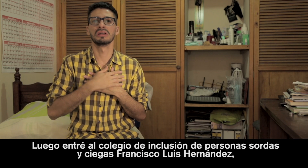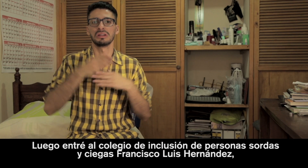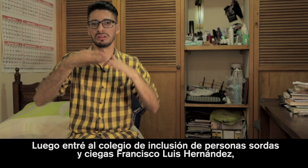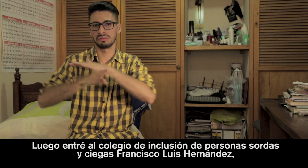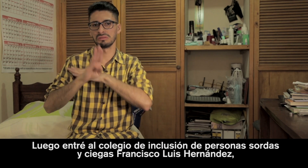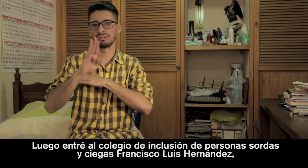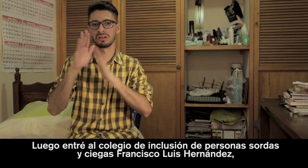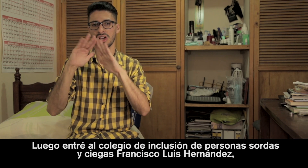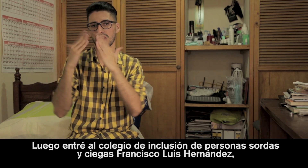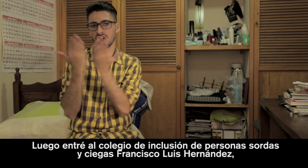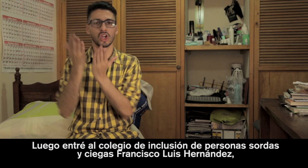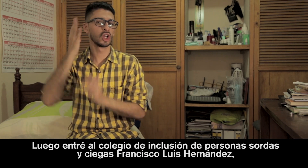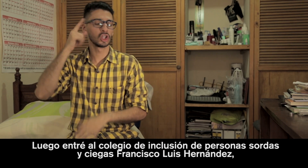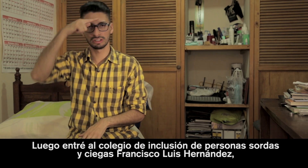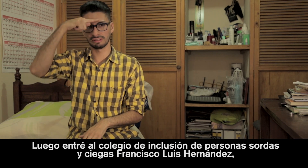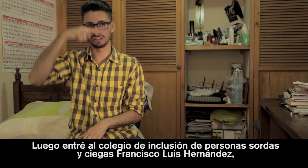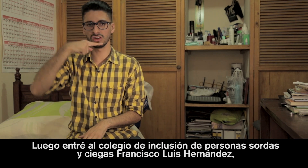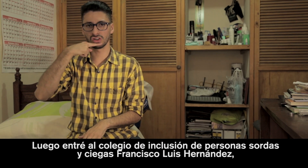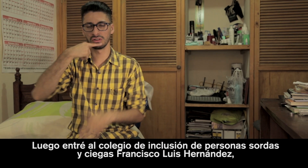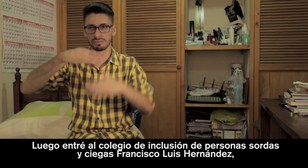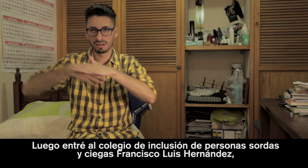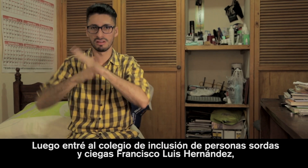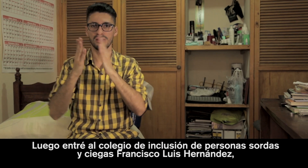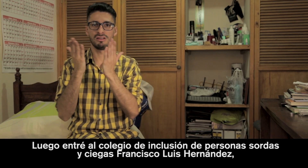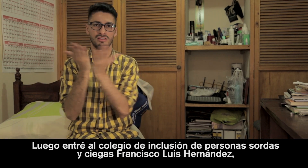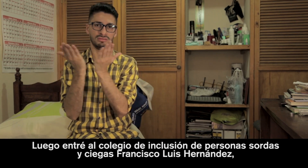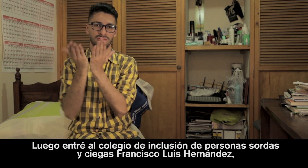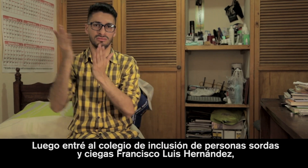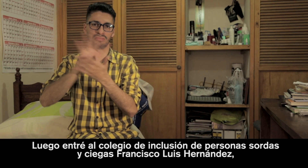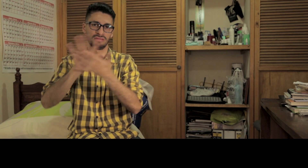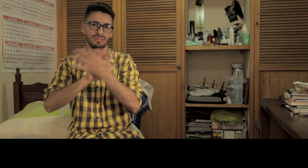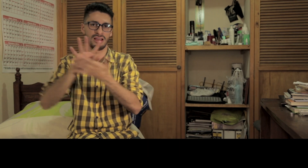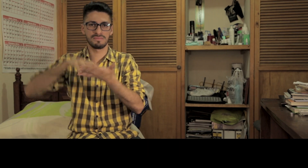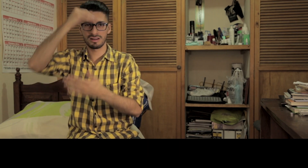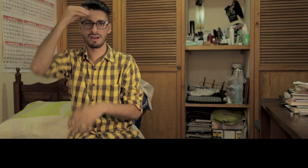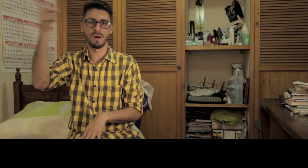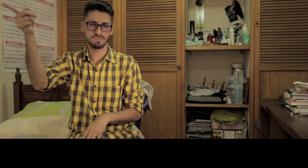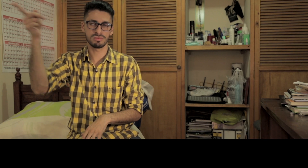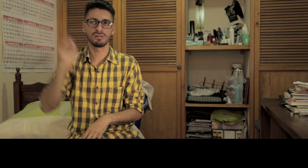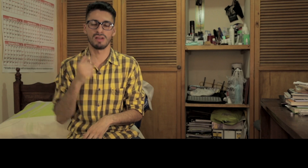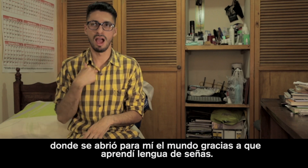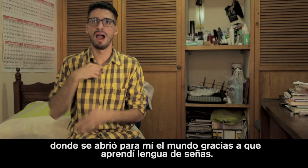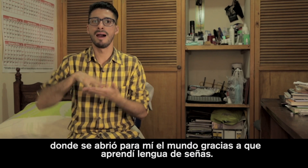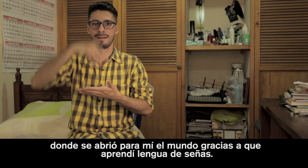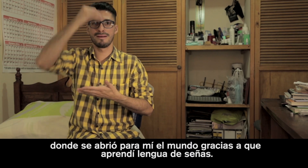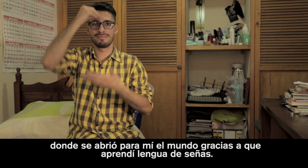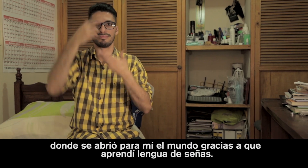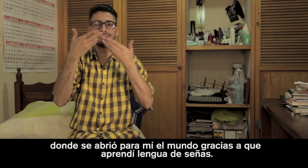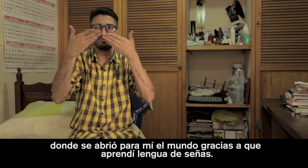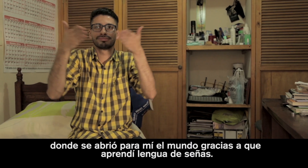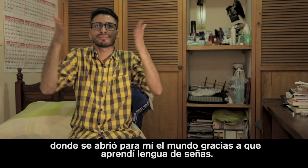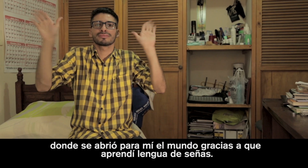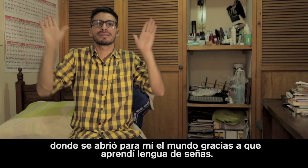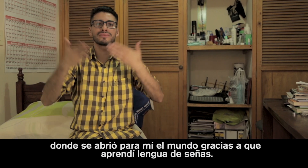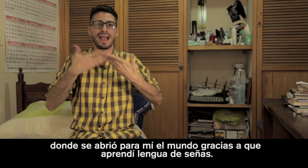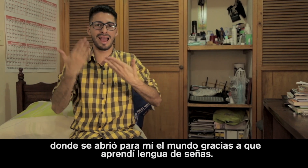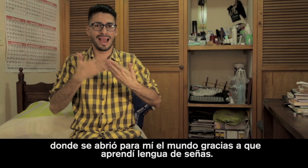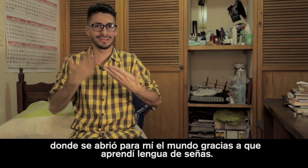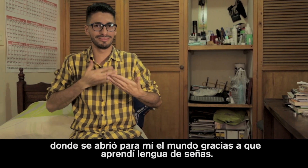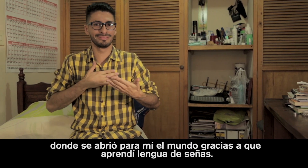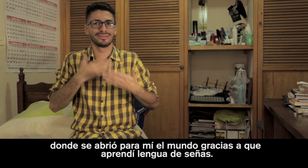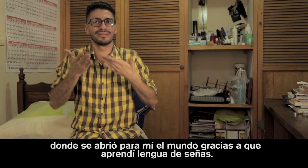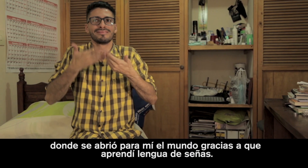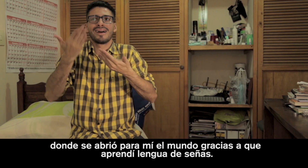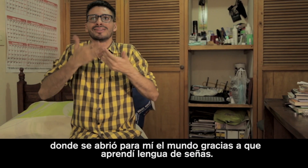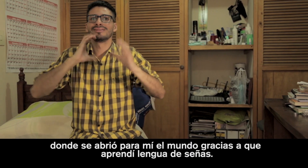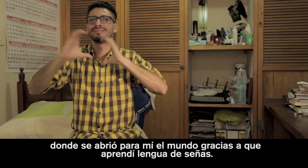Luego entré al colegio de inclusión de personas sordas y ciegas Francisco Luis Hernández Donde se abrió para mi el mundo gracias a que